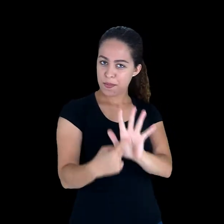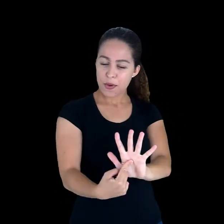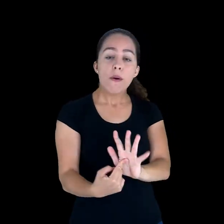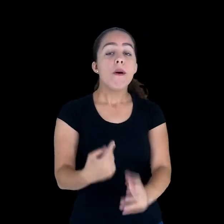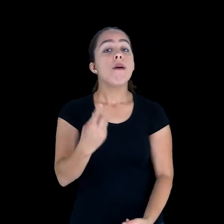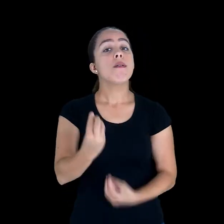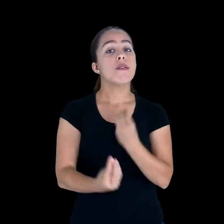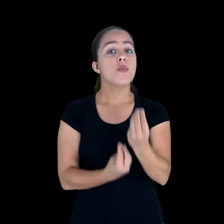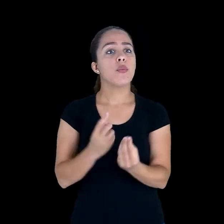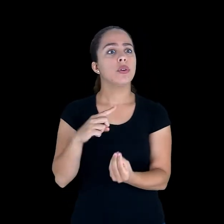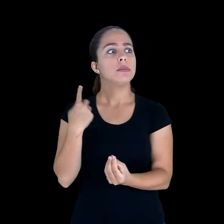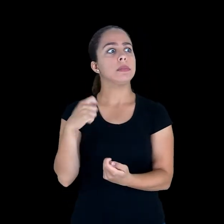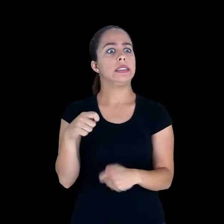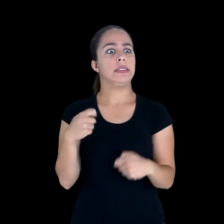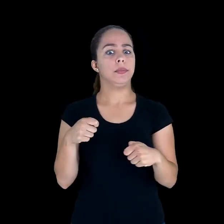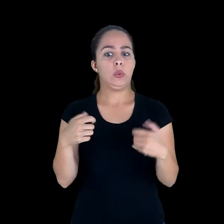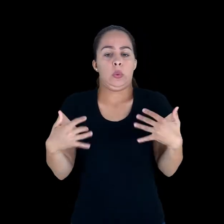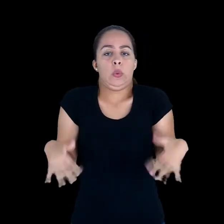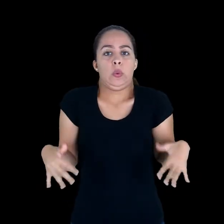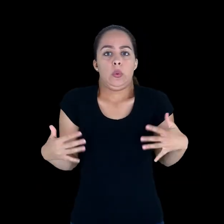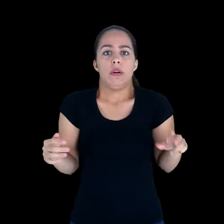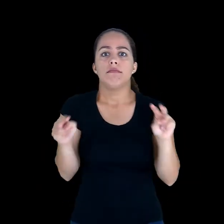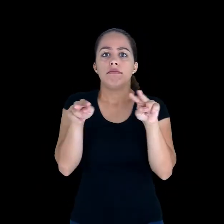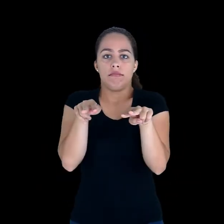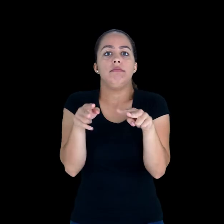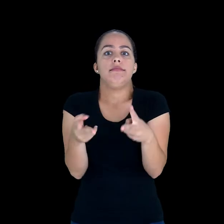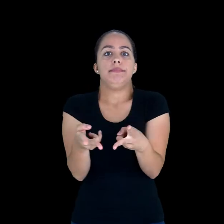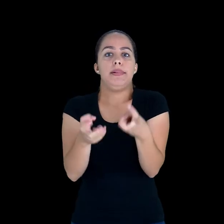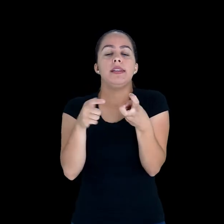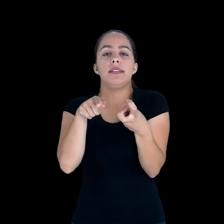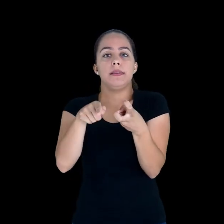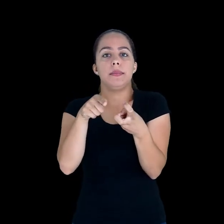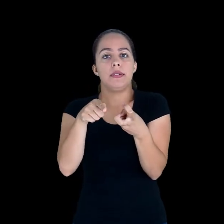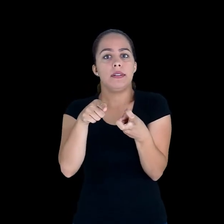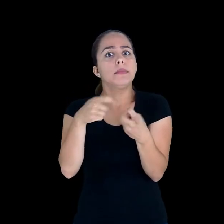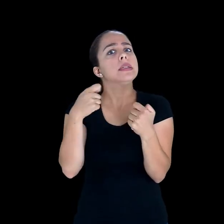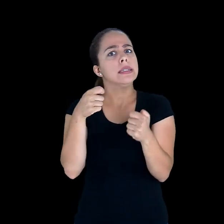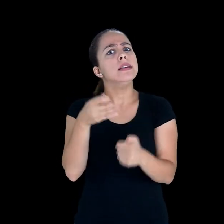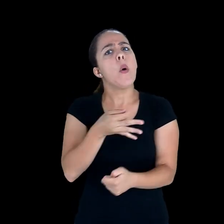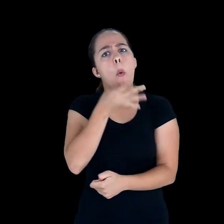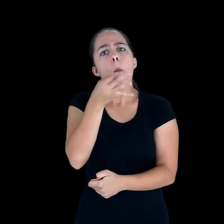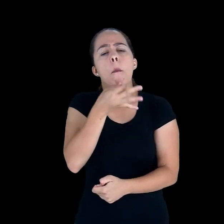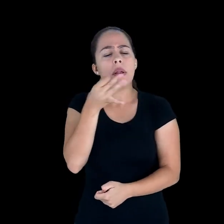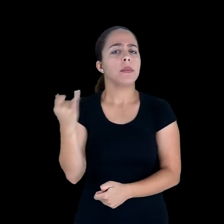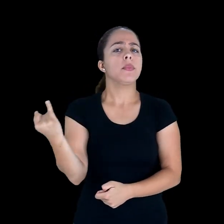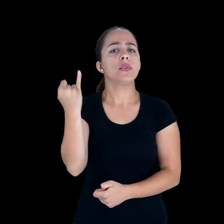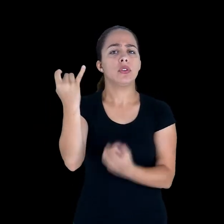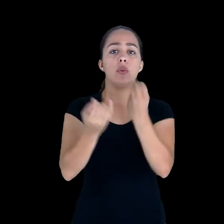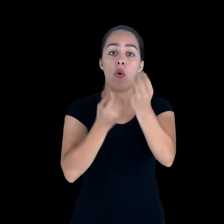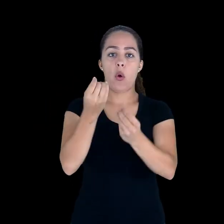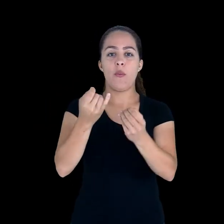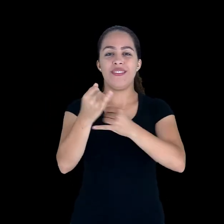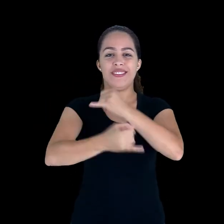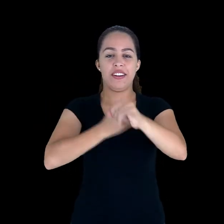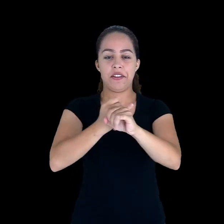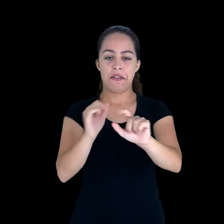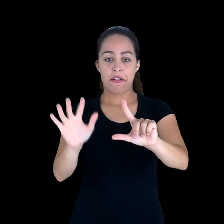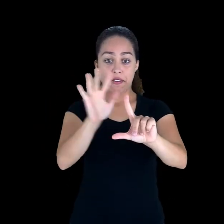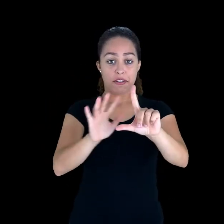exemplos do quanto a gente precisa refletir e ter um olhar crítico, principalmente para o espaço virtual.